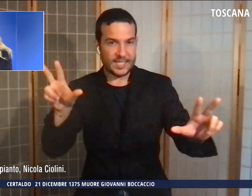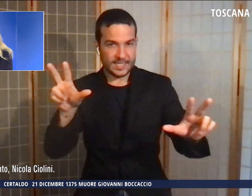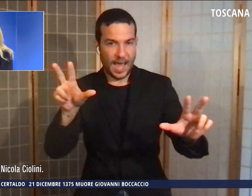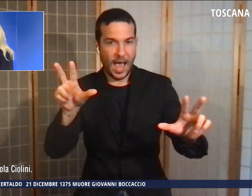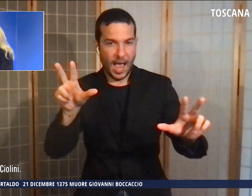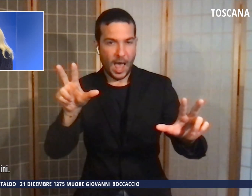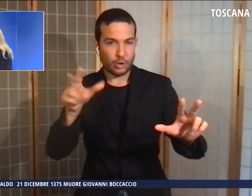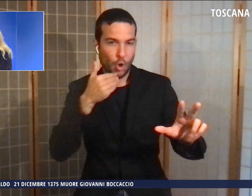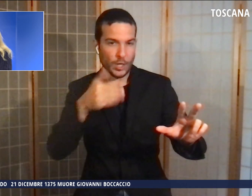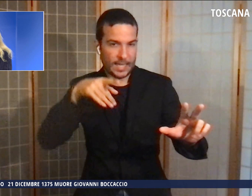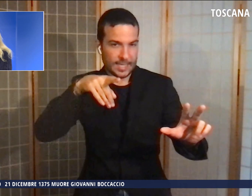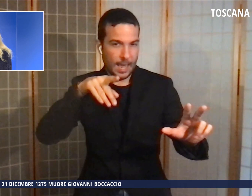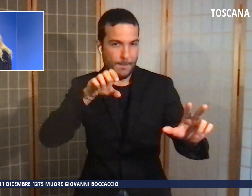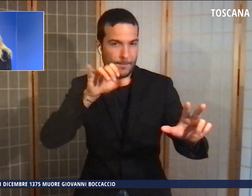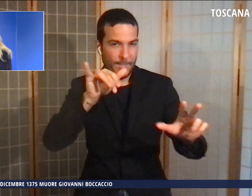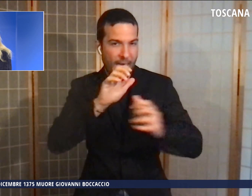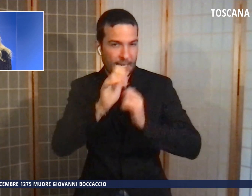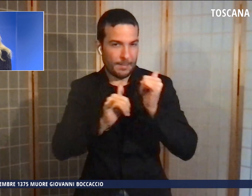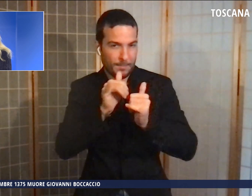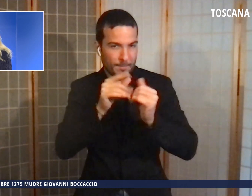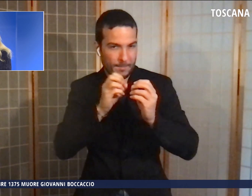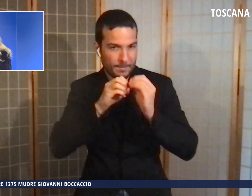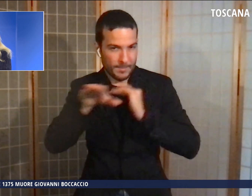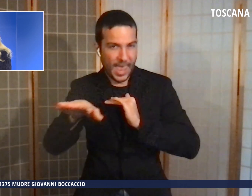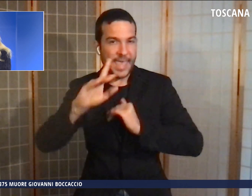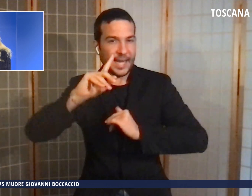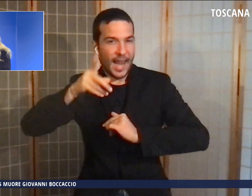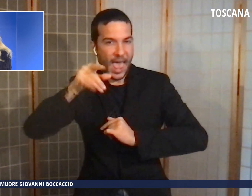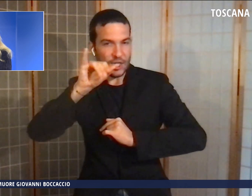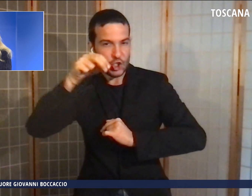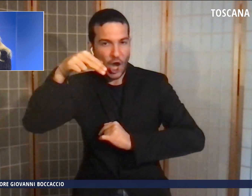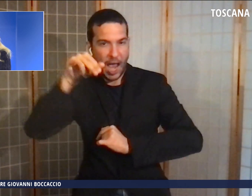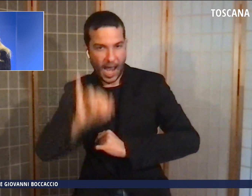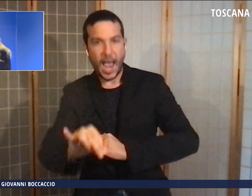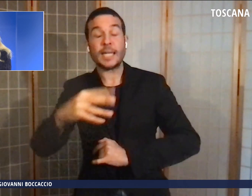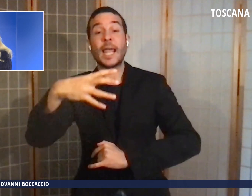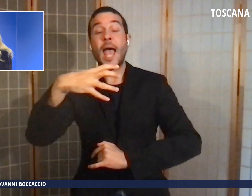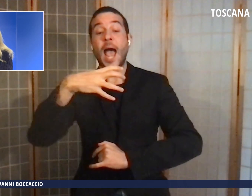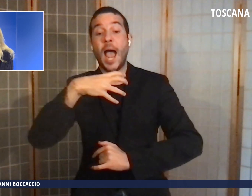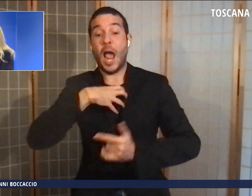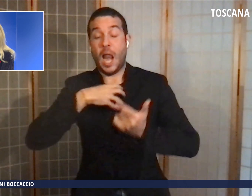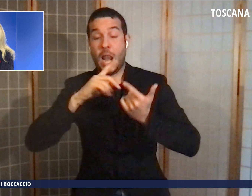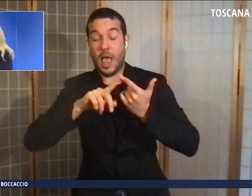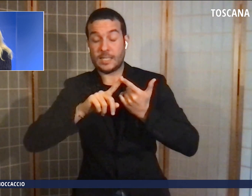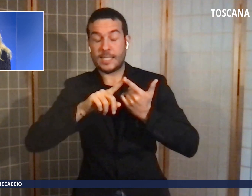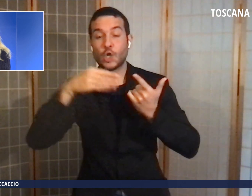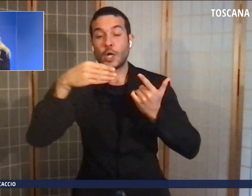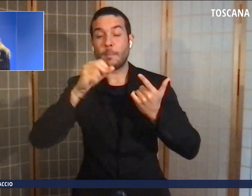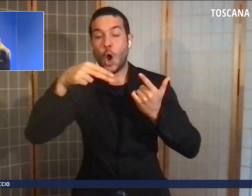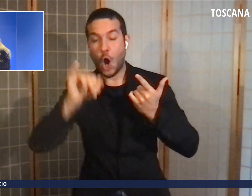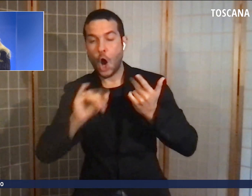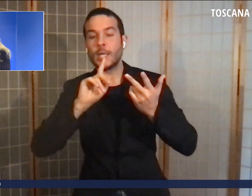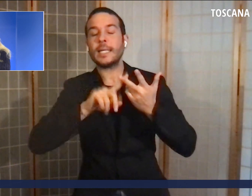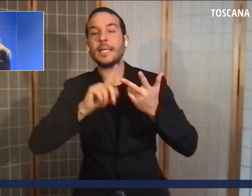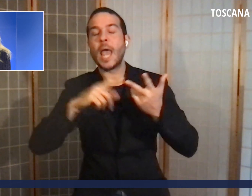presidente della regione Gianni, all'assessore regionale all'ambiente Monia Monni e al presidente